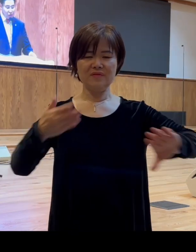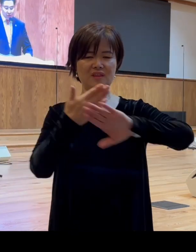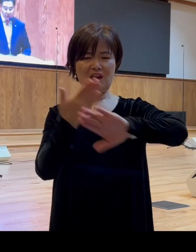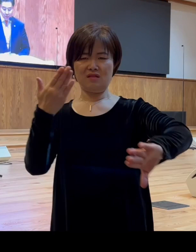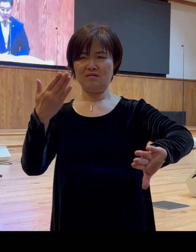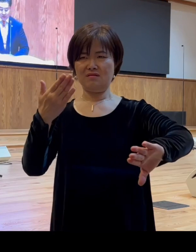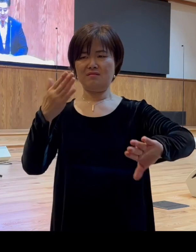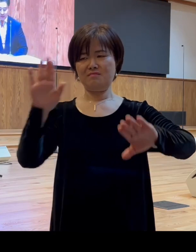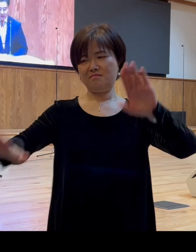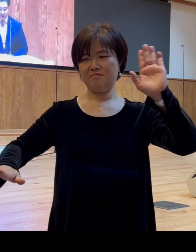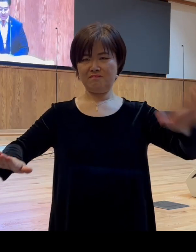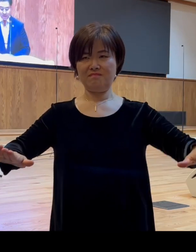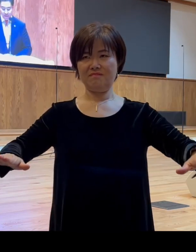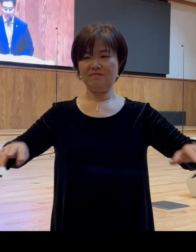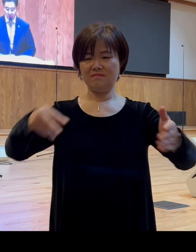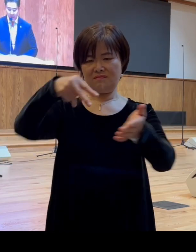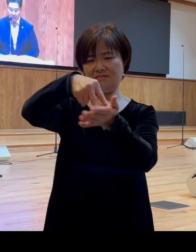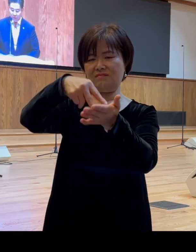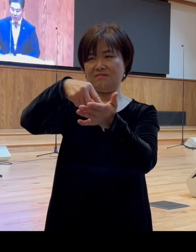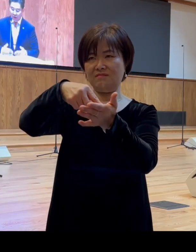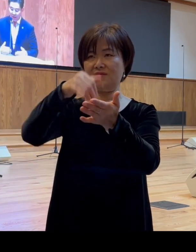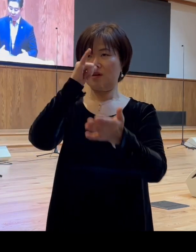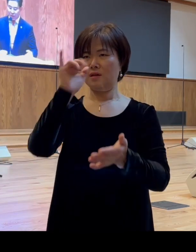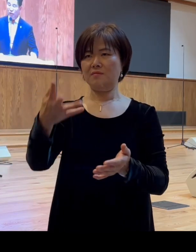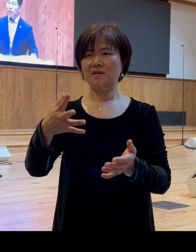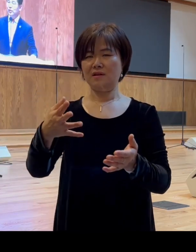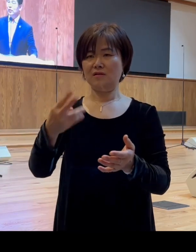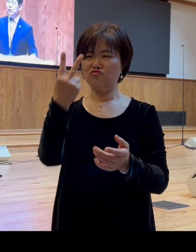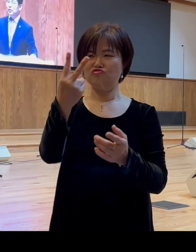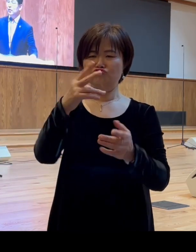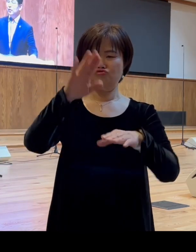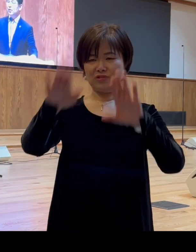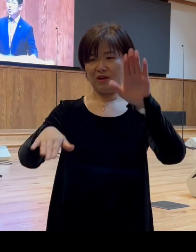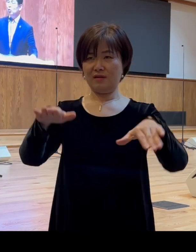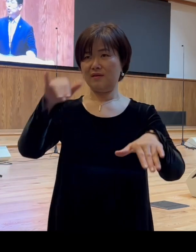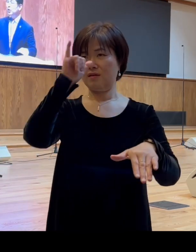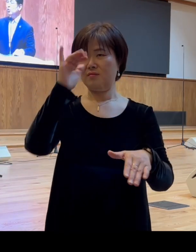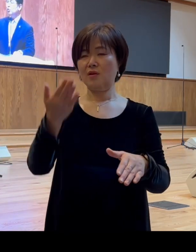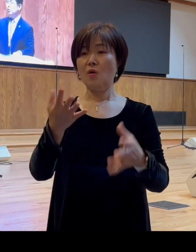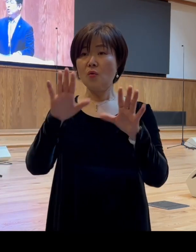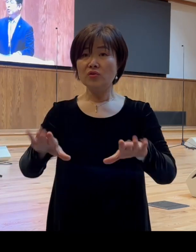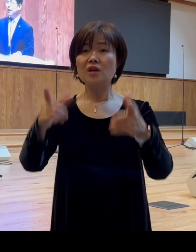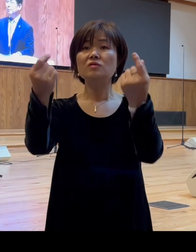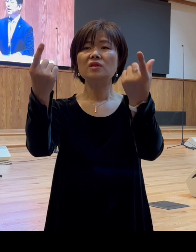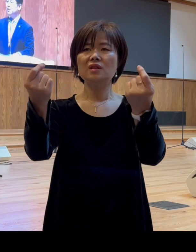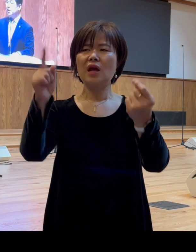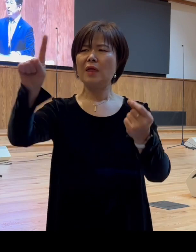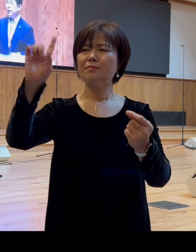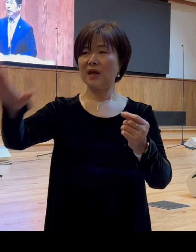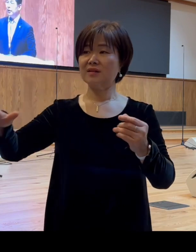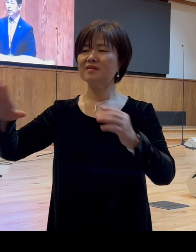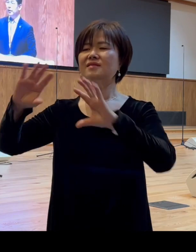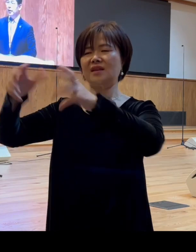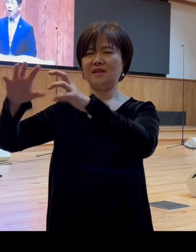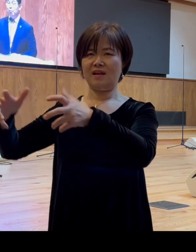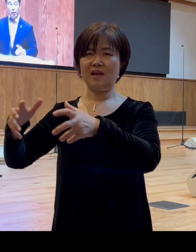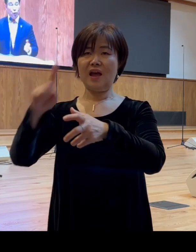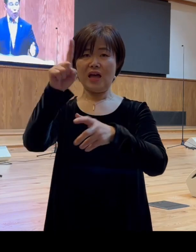모르겠습니다 그럼 오늘날에도 그런 성도들이 있을 수 있습니다 한발은 세상에 한발은 교회에